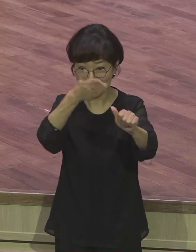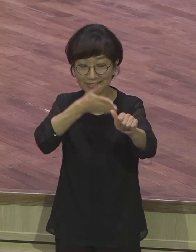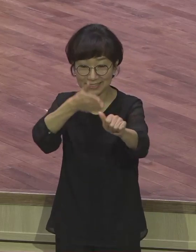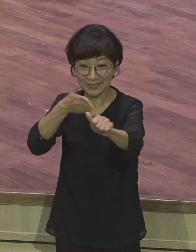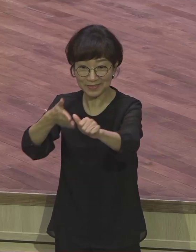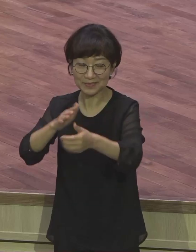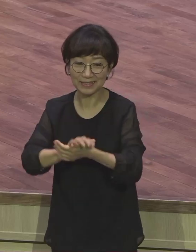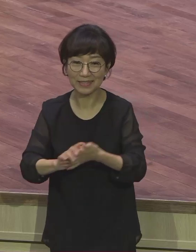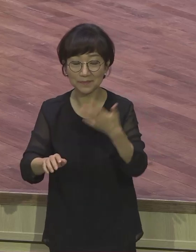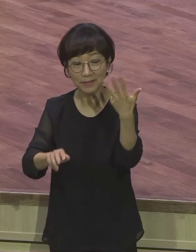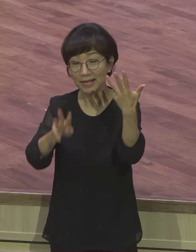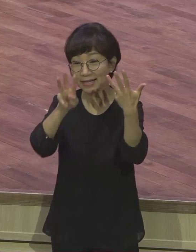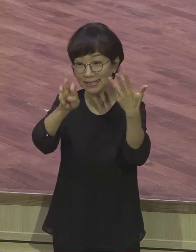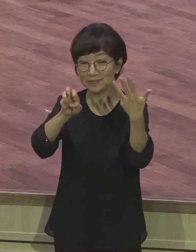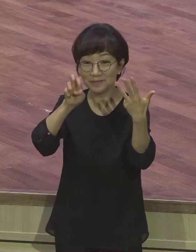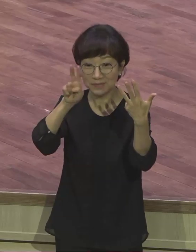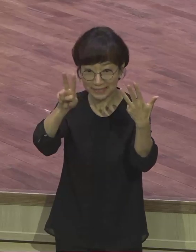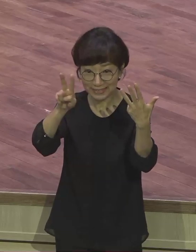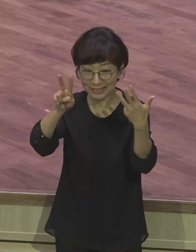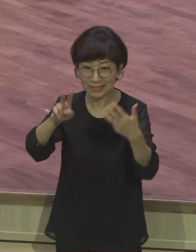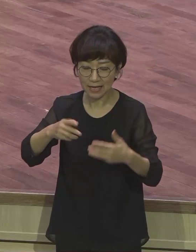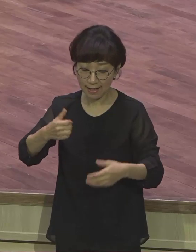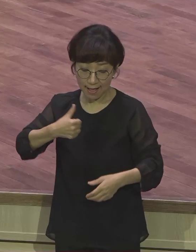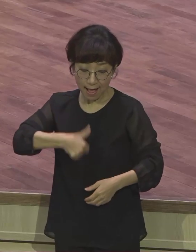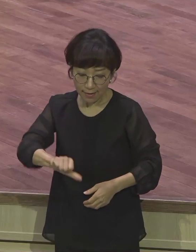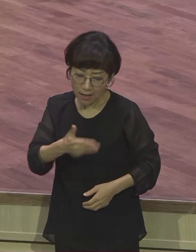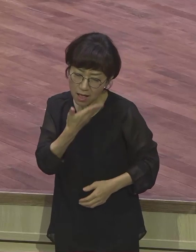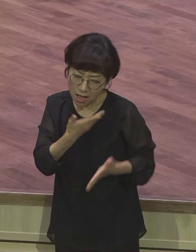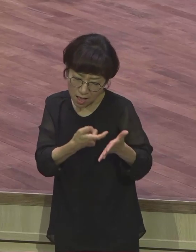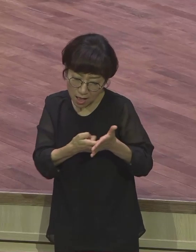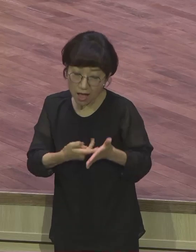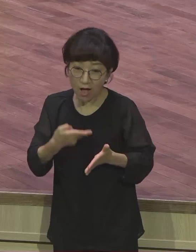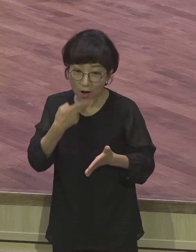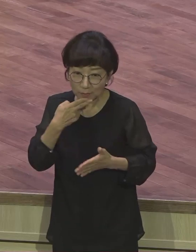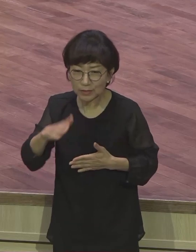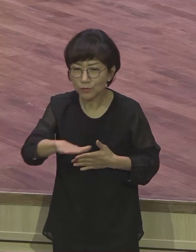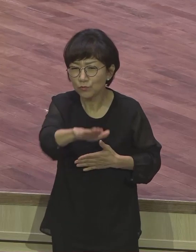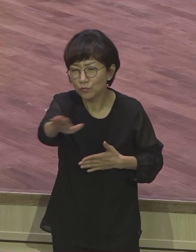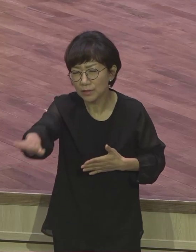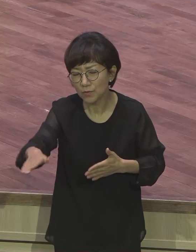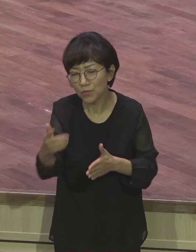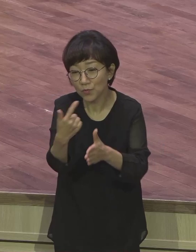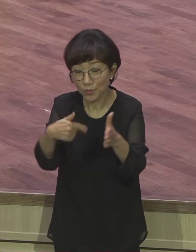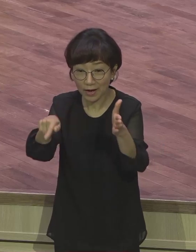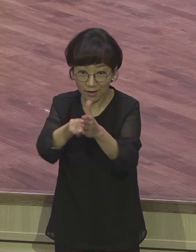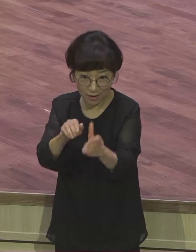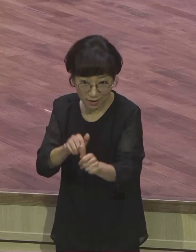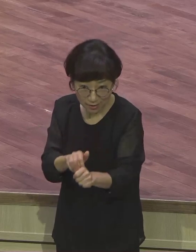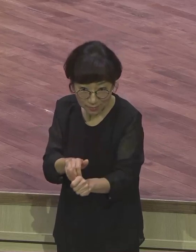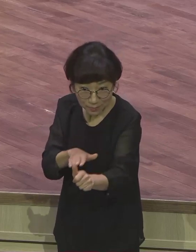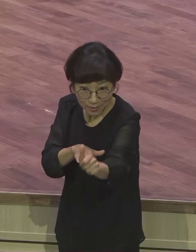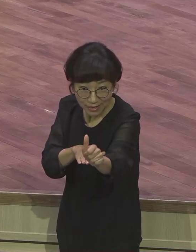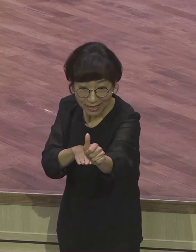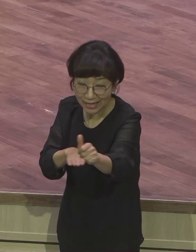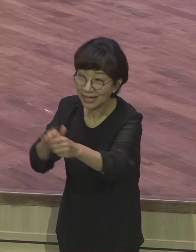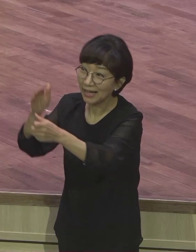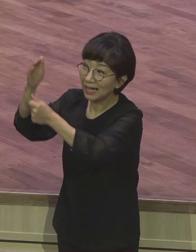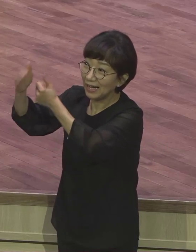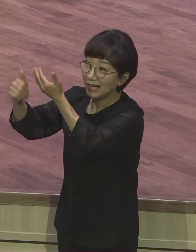32절입니다. 자기 아들을 아끼지 아니하시고 우리 모든 사람을 위하여 내어주시니까 어찌 그 아들과 함께 모든 것을 우리에게